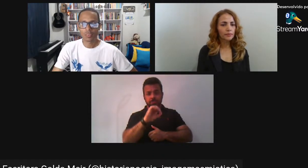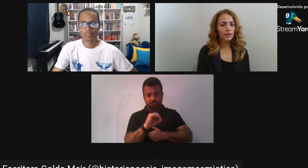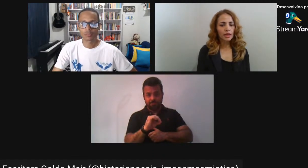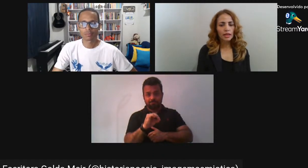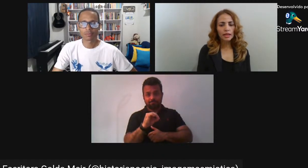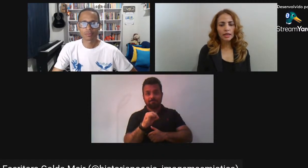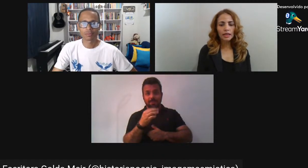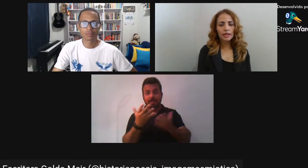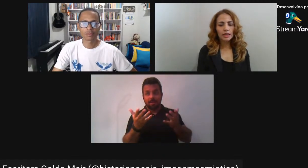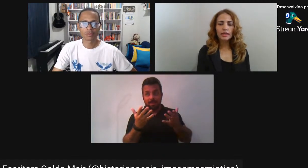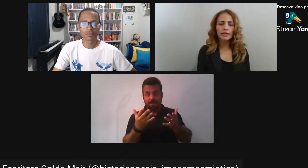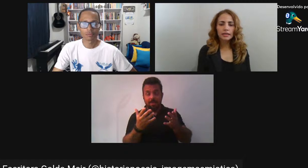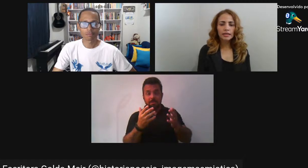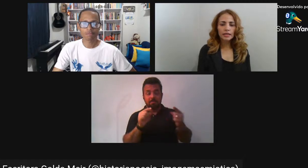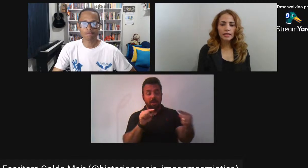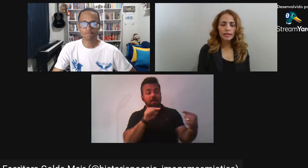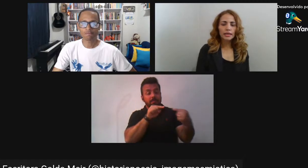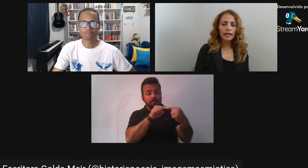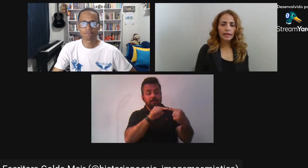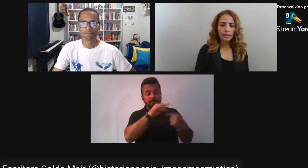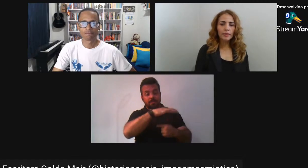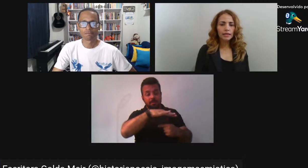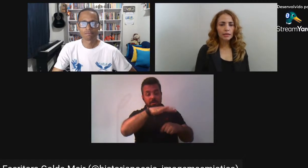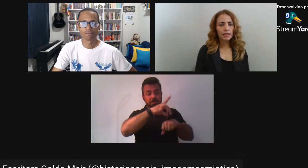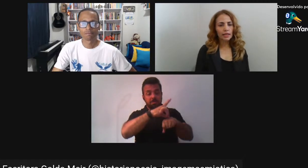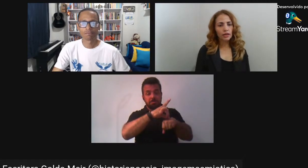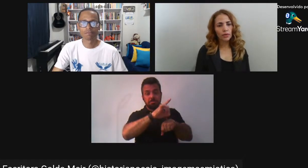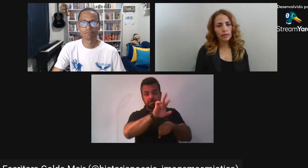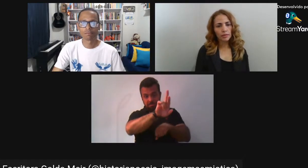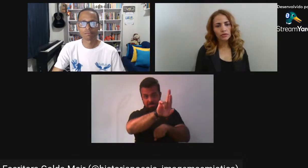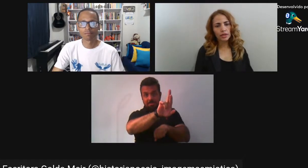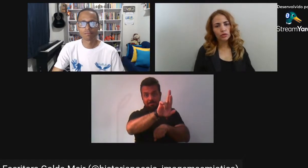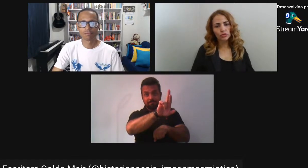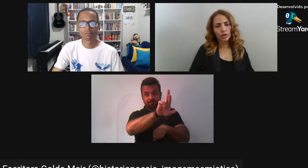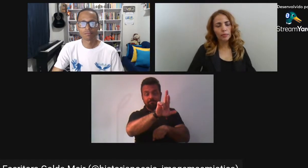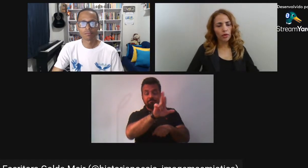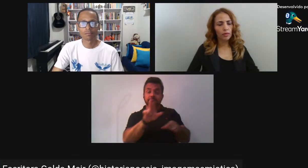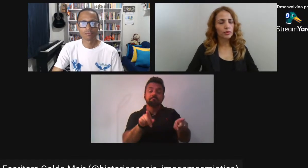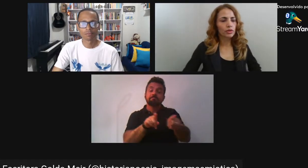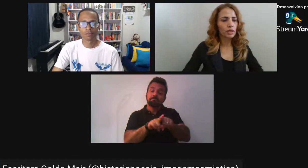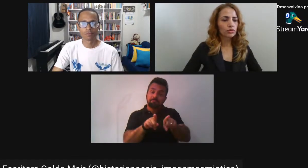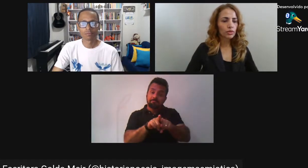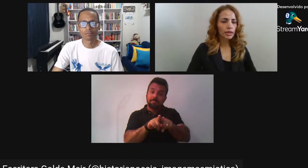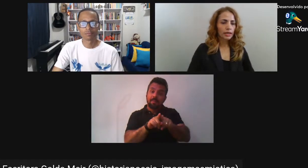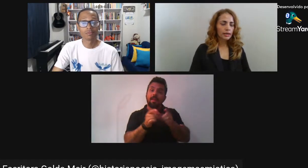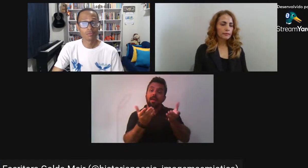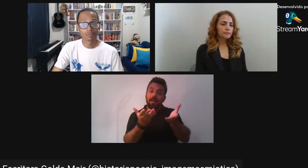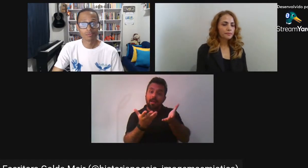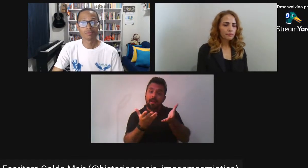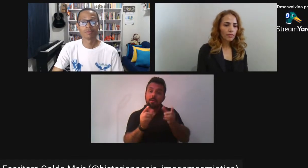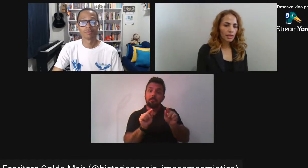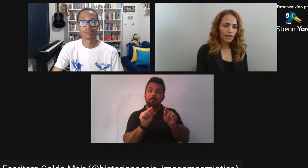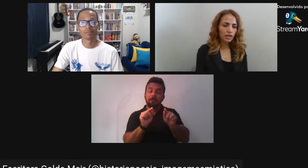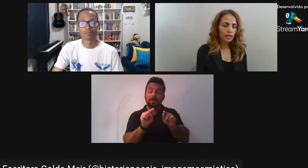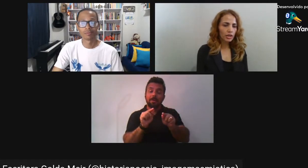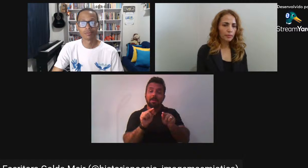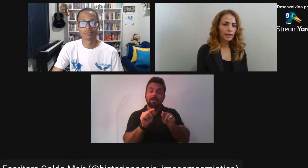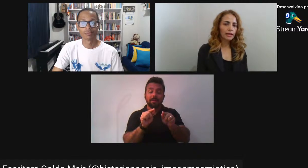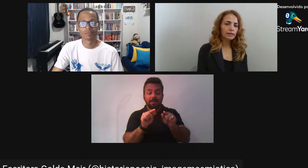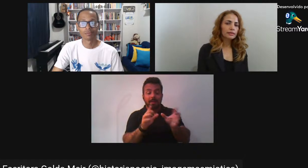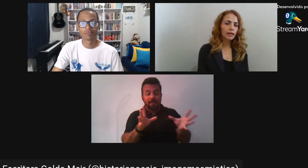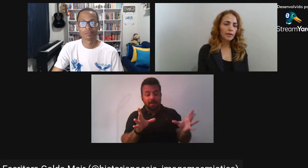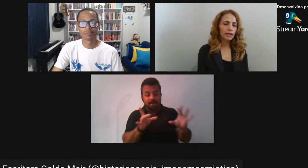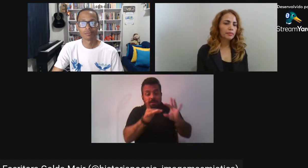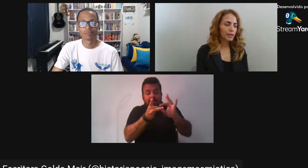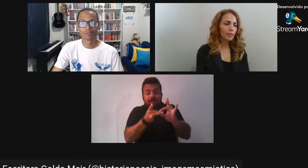decidi E também trabalharei com elementos Da cultura pop Ou da cultura magética